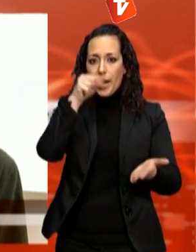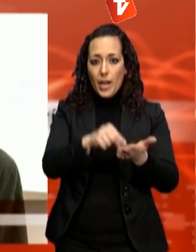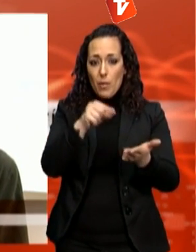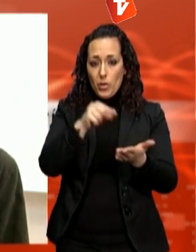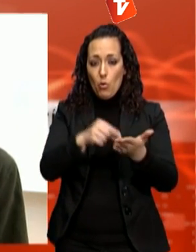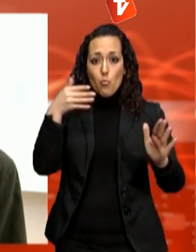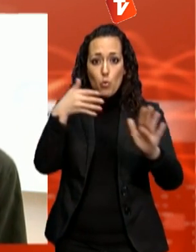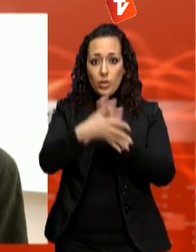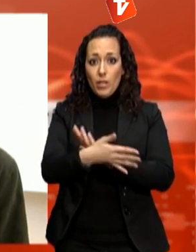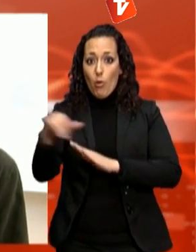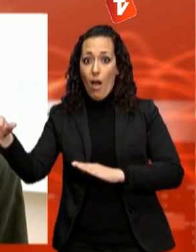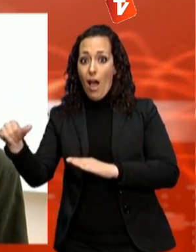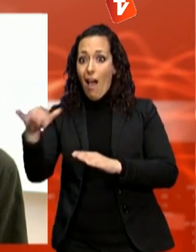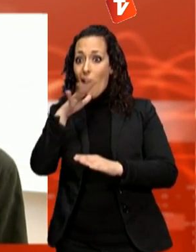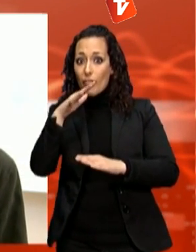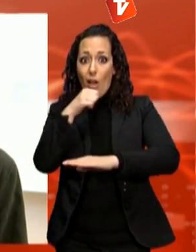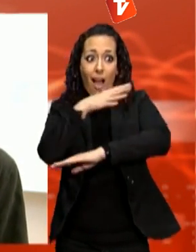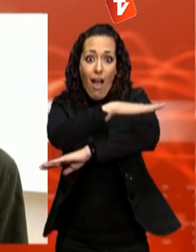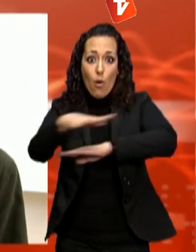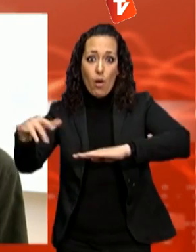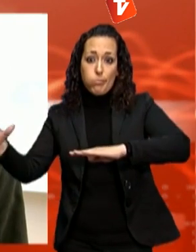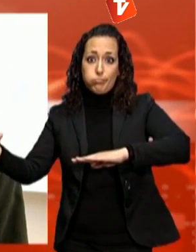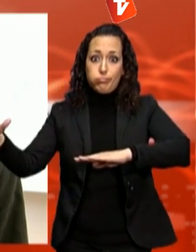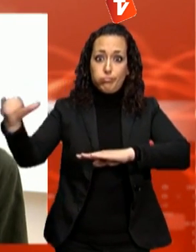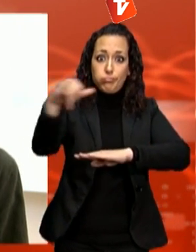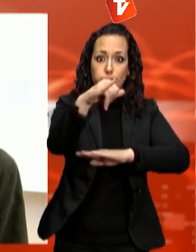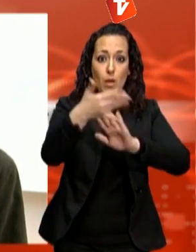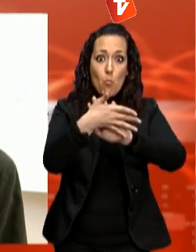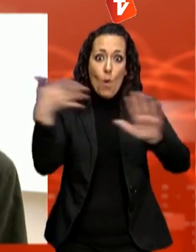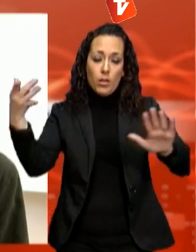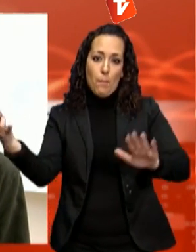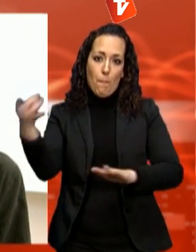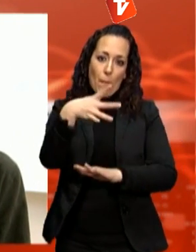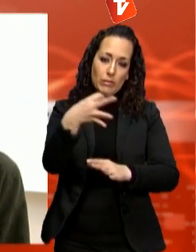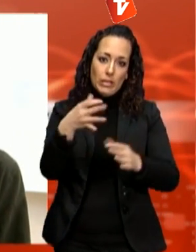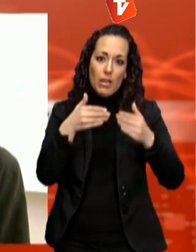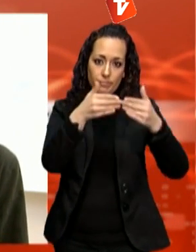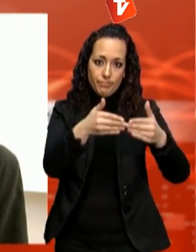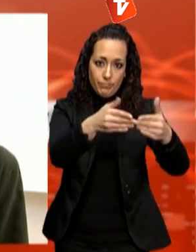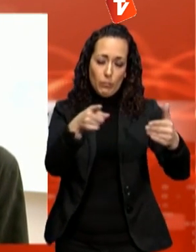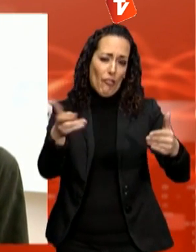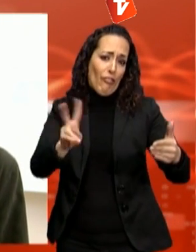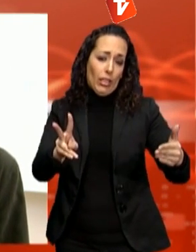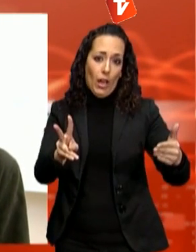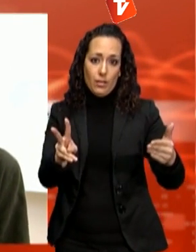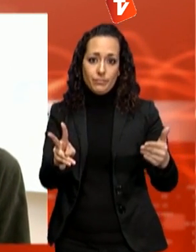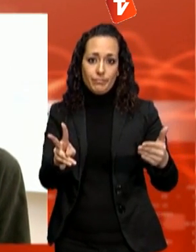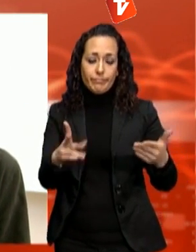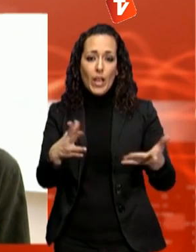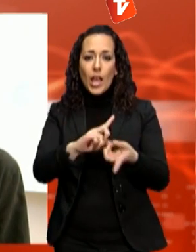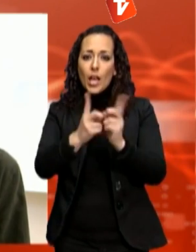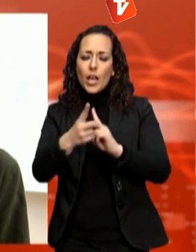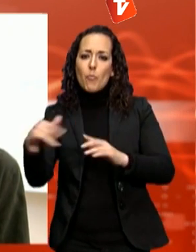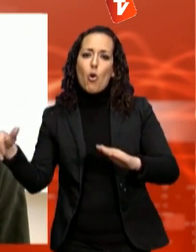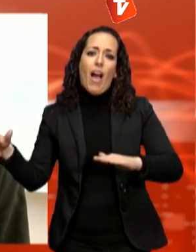arrossegament, la velocitat és molt superior a la del ferri i per tant aquest és el nostre principal avantatge. En quant als avions, el que oferim és un temps d